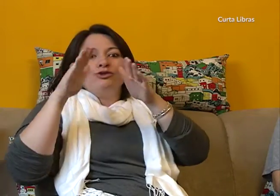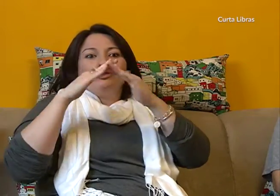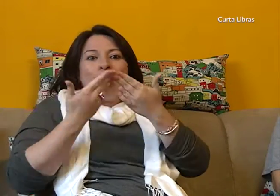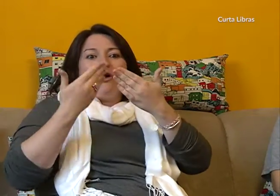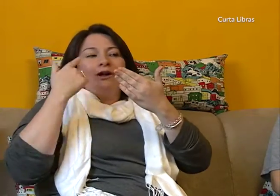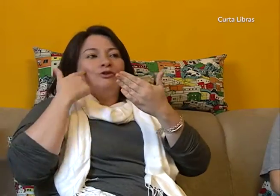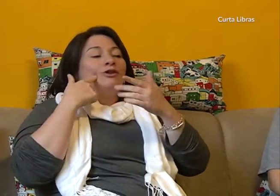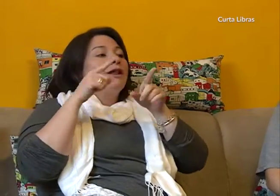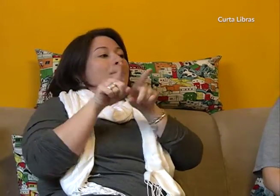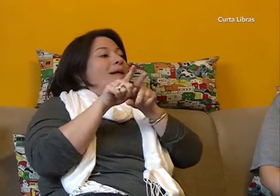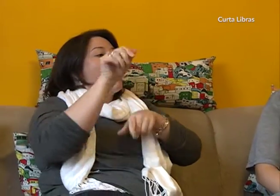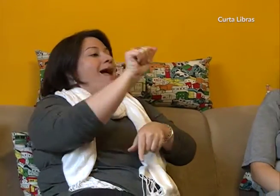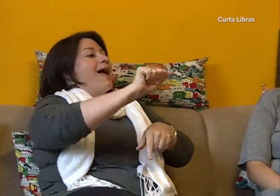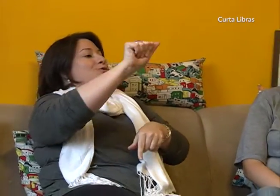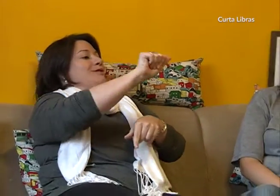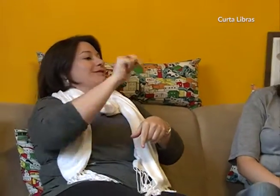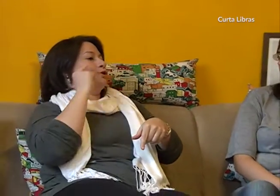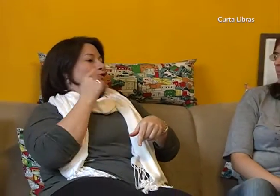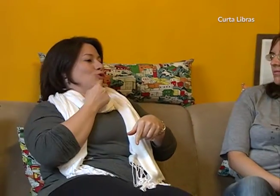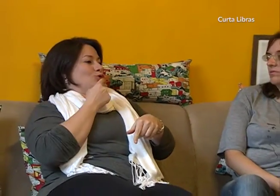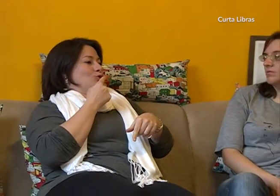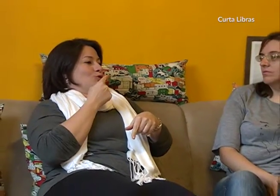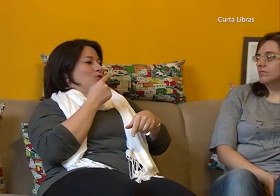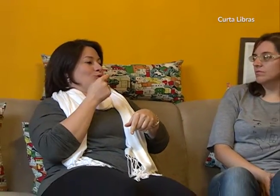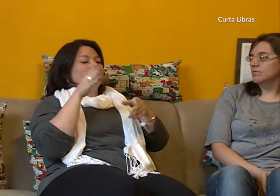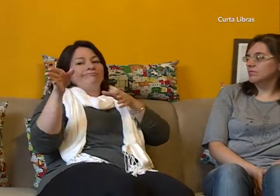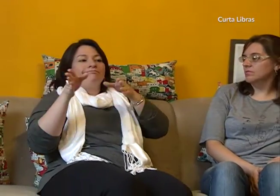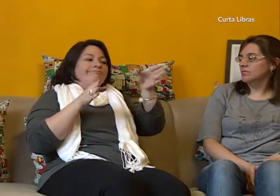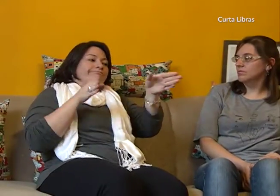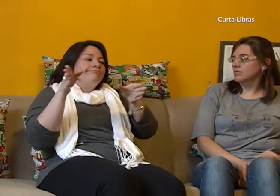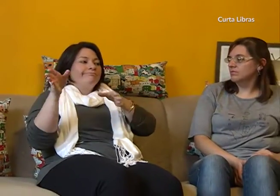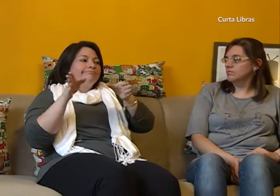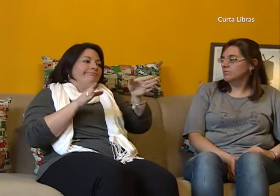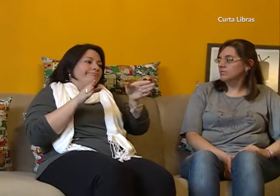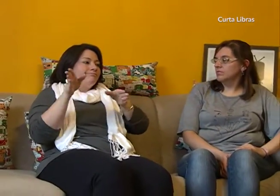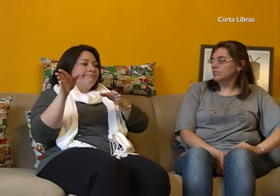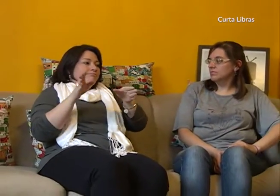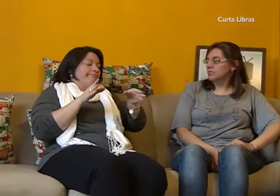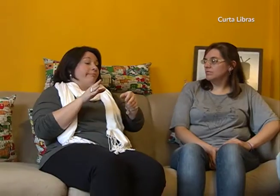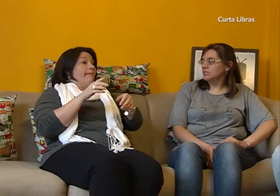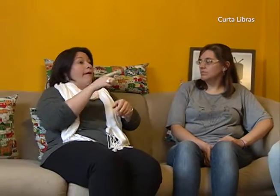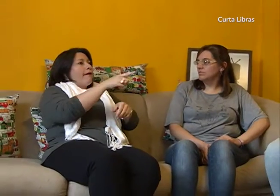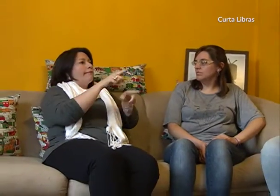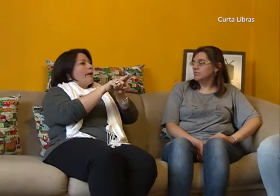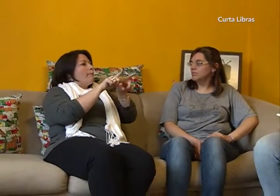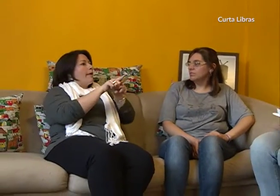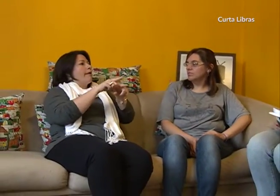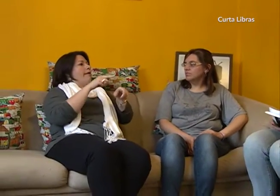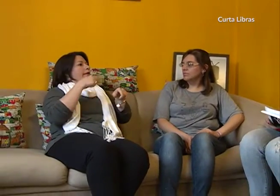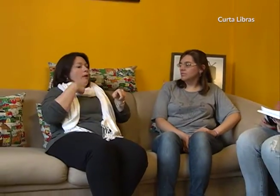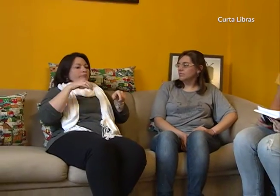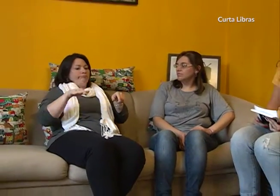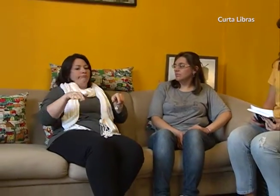difícil. Porque eu participava de uma escola para surdos. E os meus amigos eram tanto da escola quanto na associação.